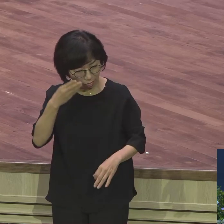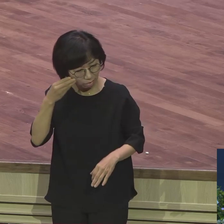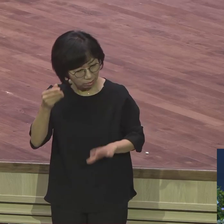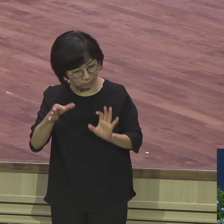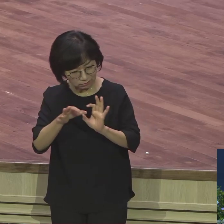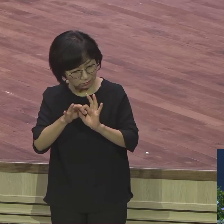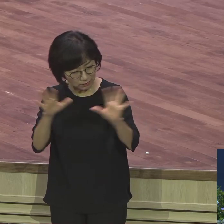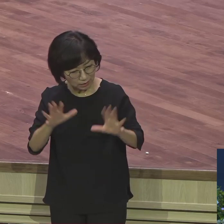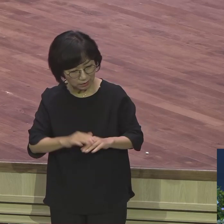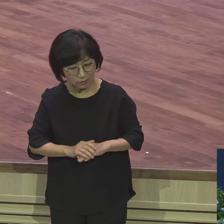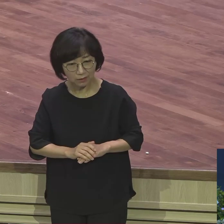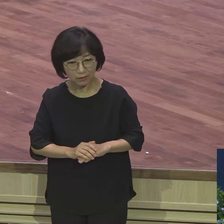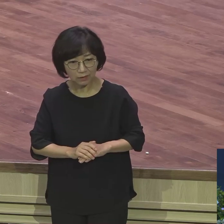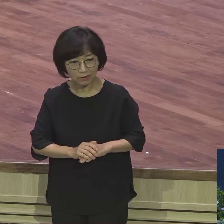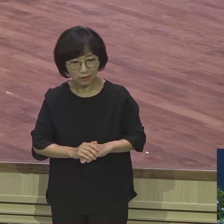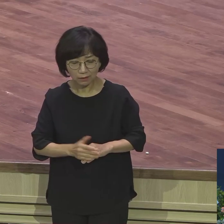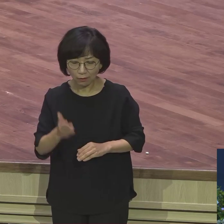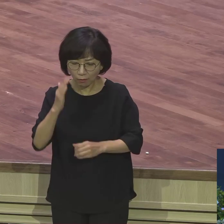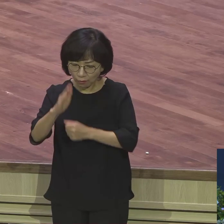성경은 그것을 형통이라고 해요.